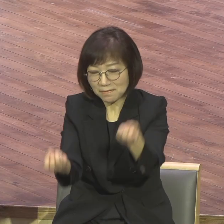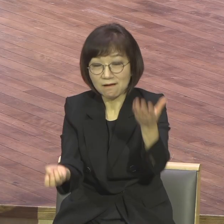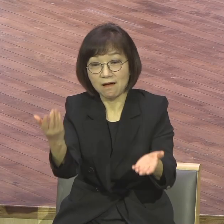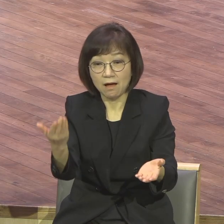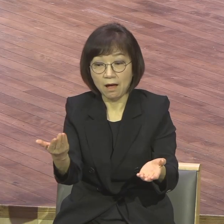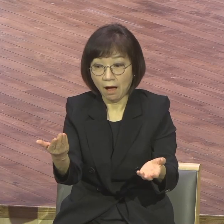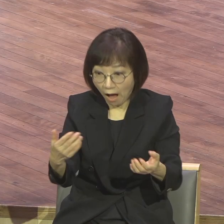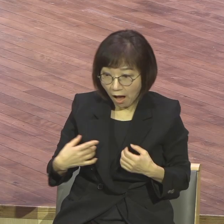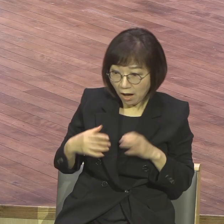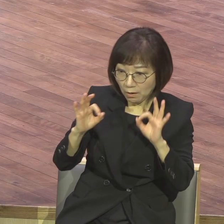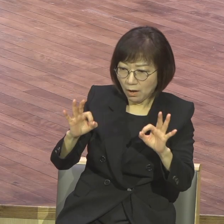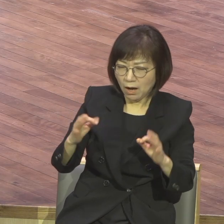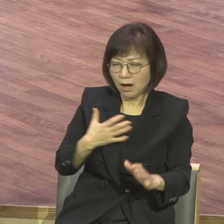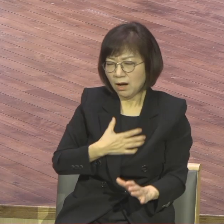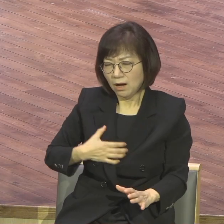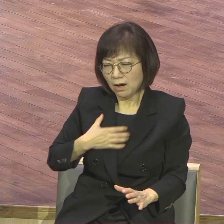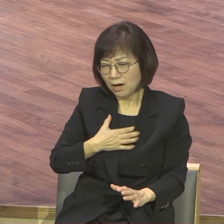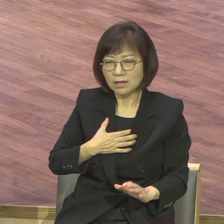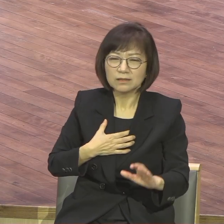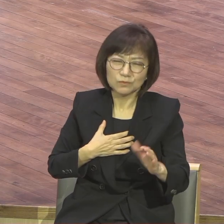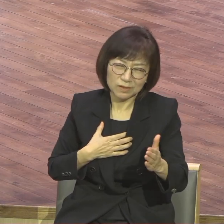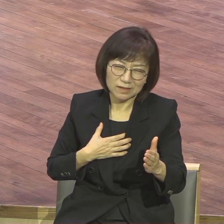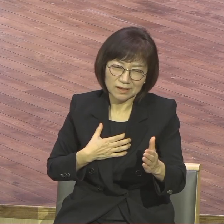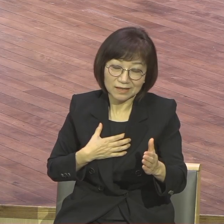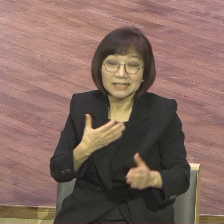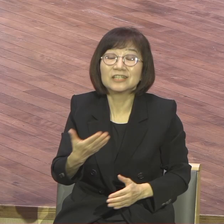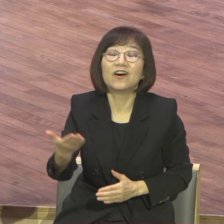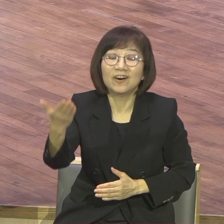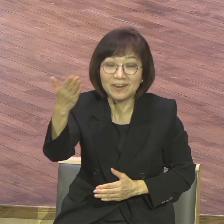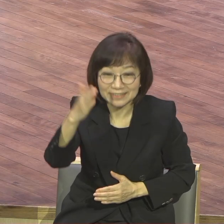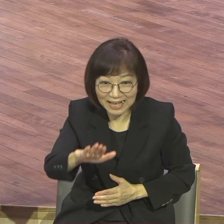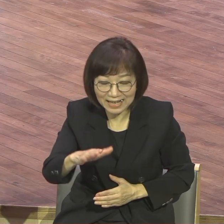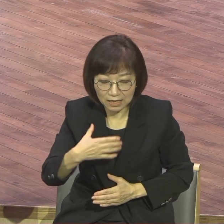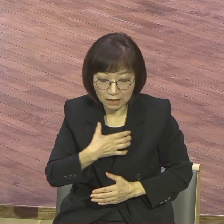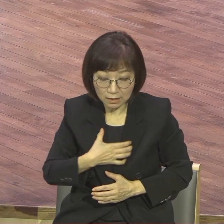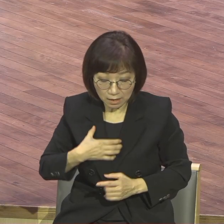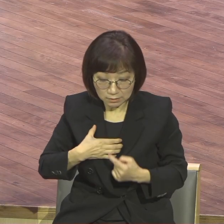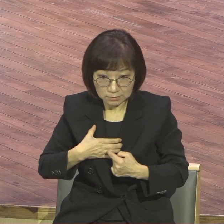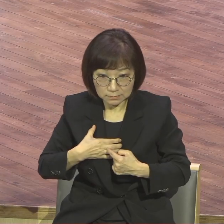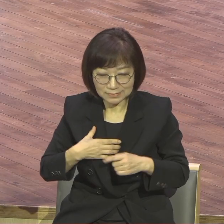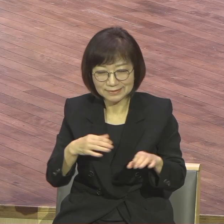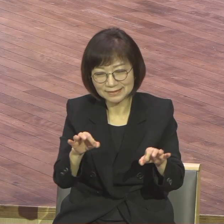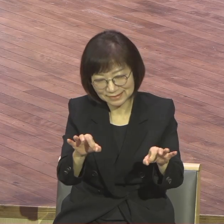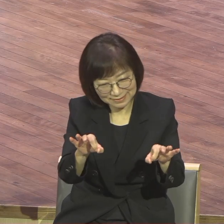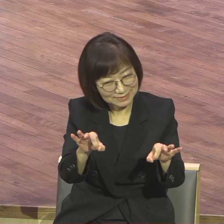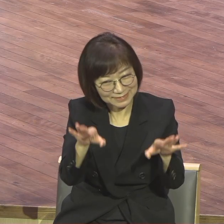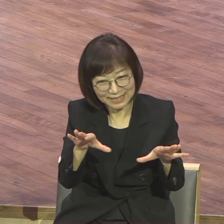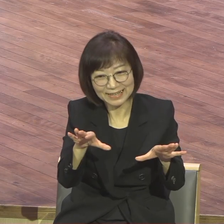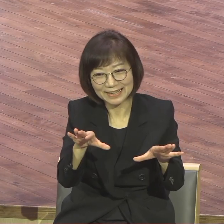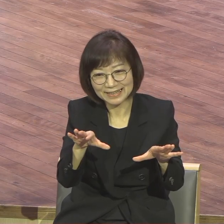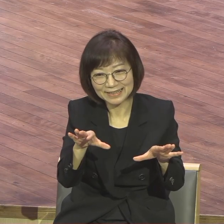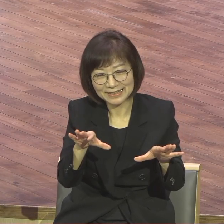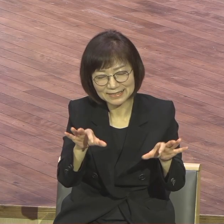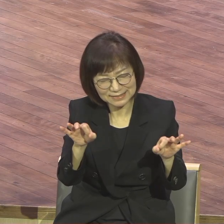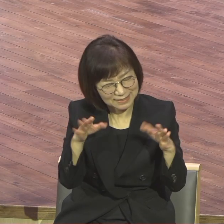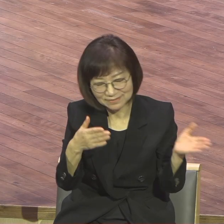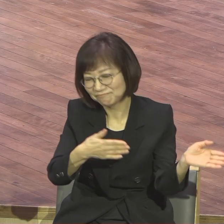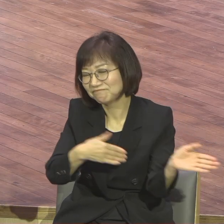수밖에 없어요. 그러나 본문의 표현대로 하면 그 근심은 뭐라고요? 잠깐이에요. 잠깐. 근심은